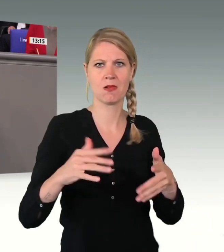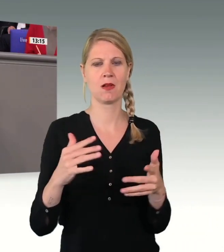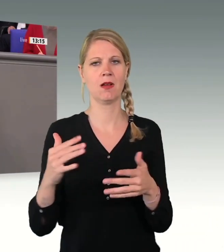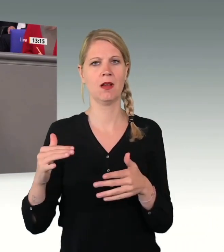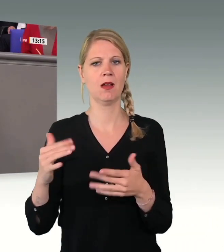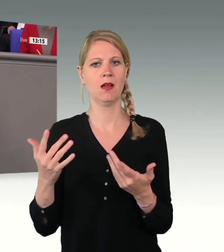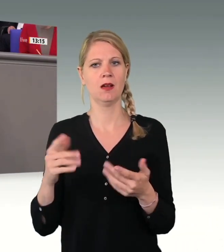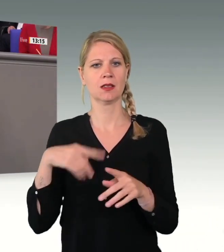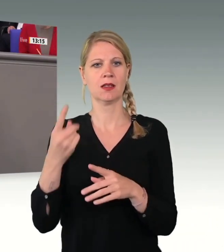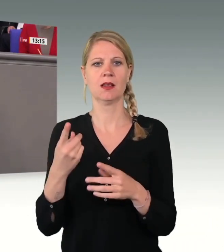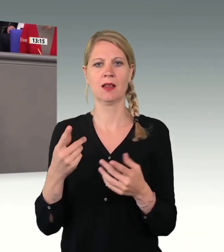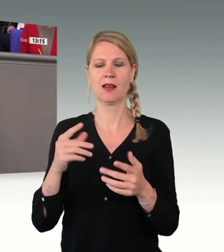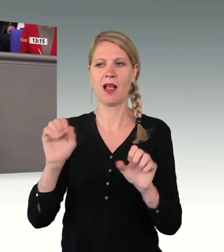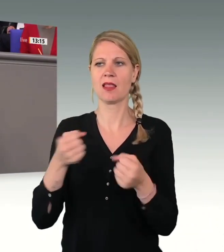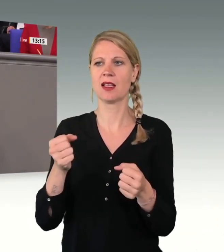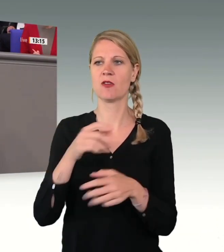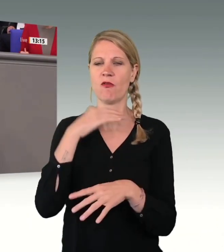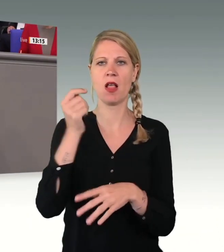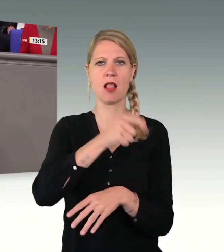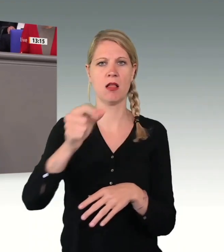uns auch nicht einschüchtern, meine Damen und Herren.